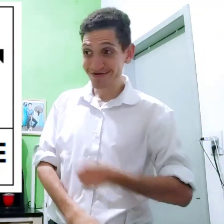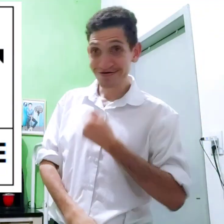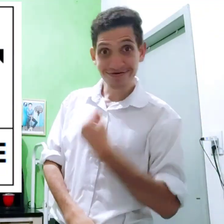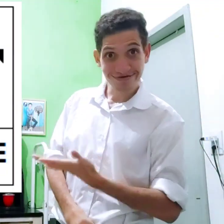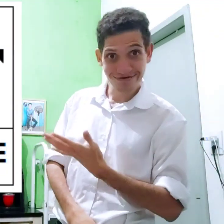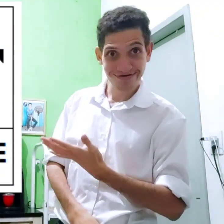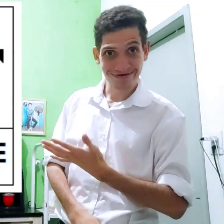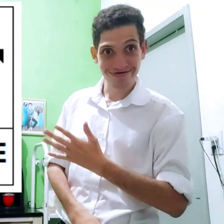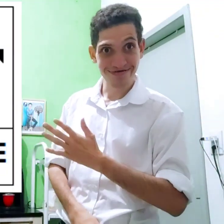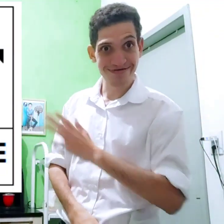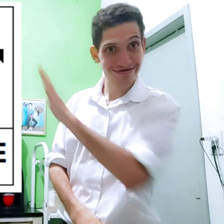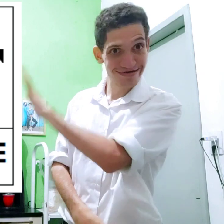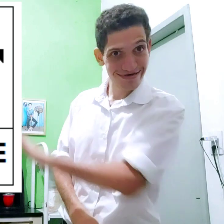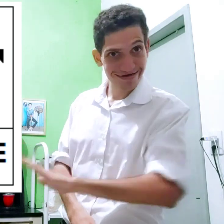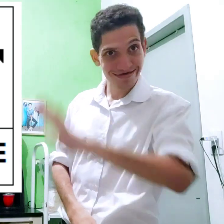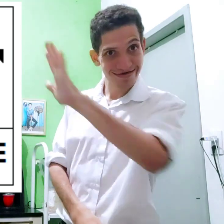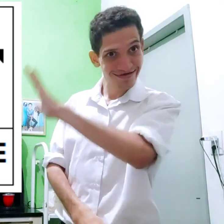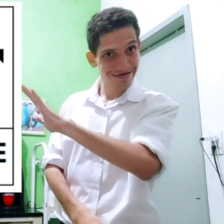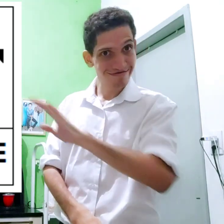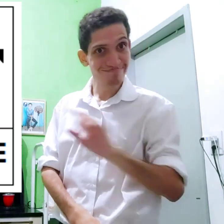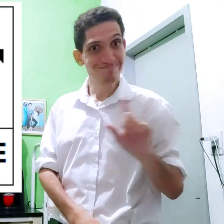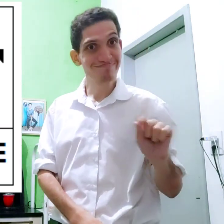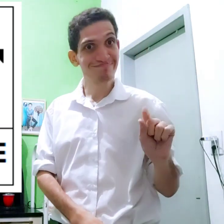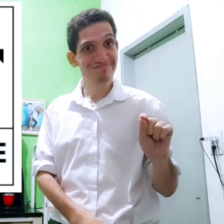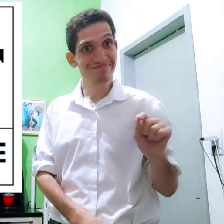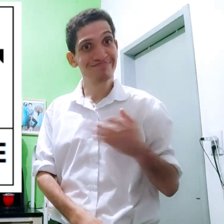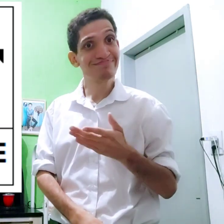TARATATATATARAAAAA Olha que é o lado E isso daqui é o que?